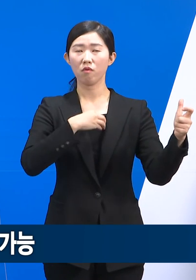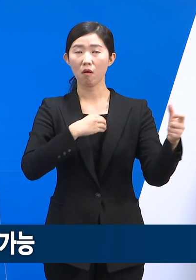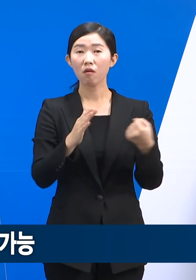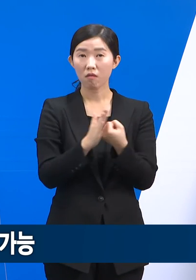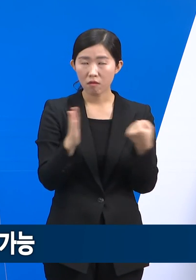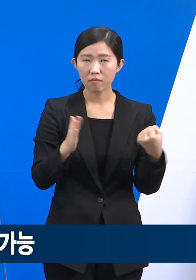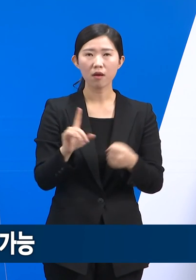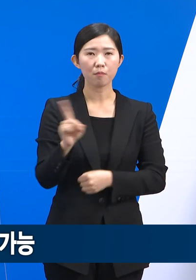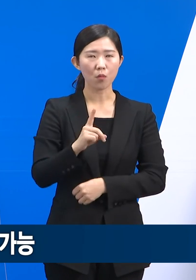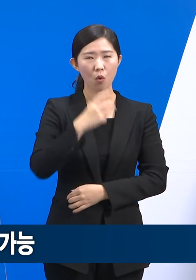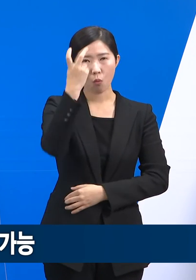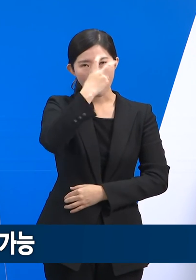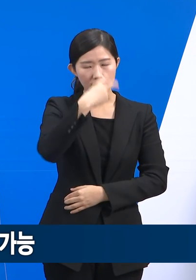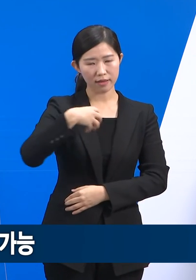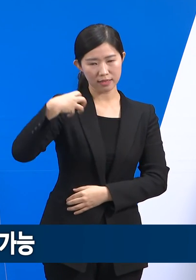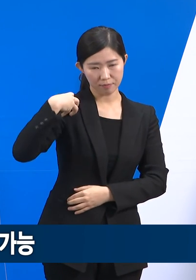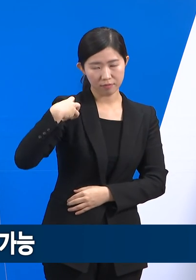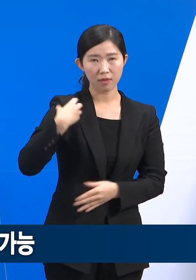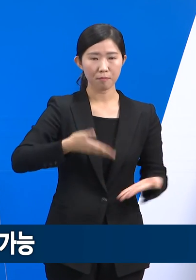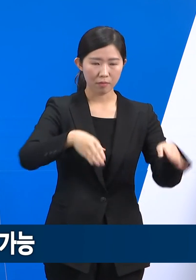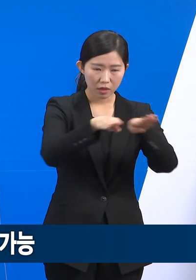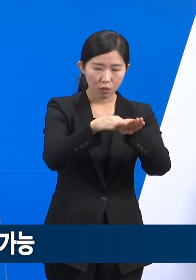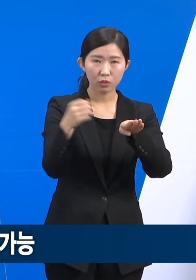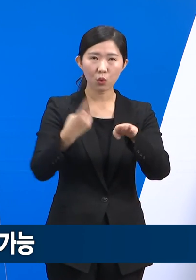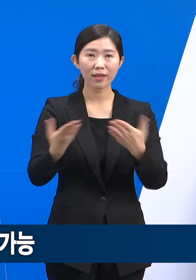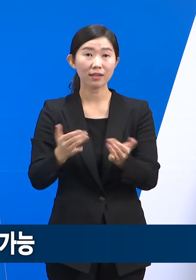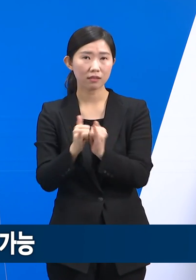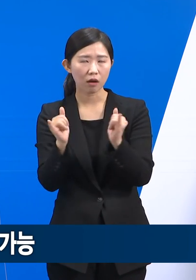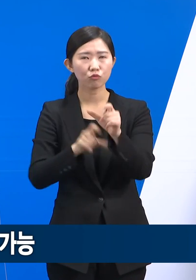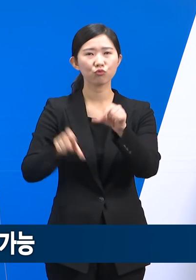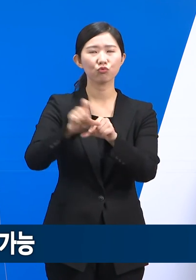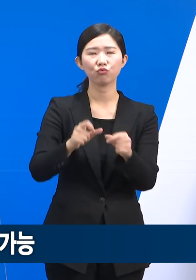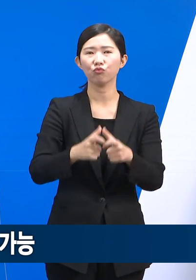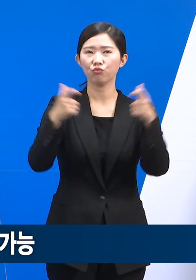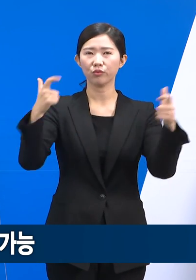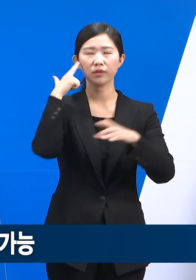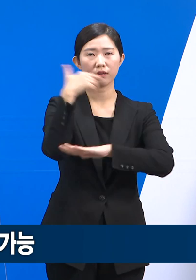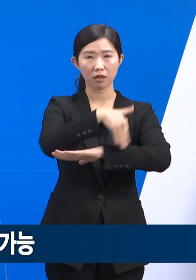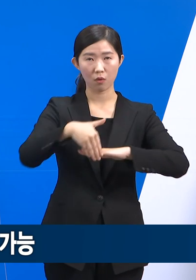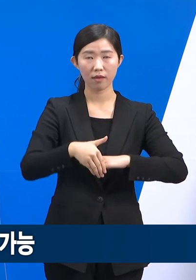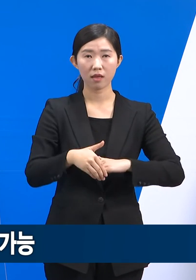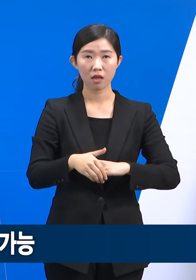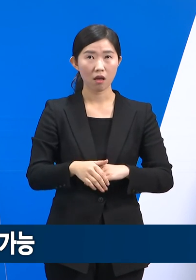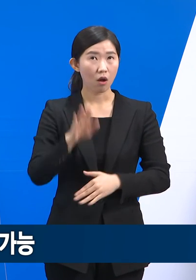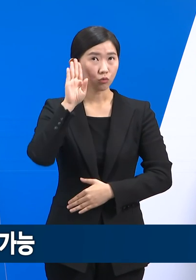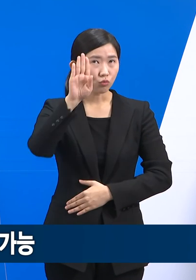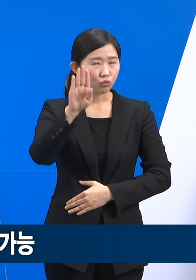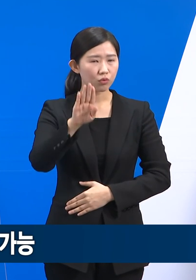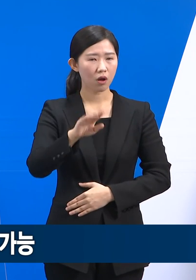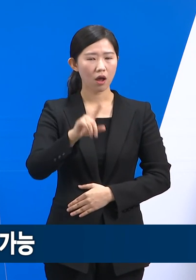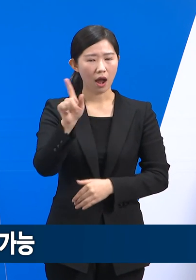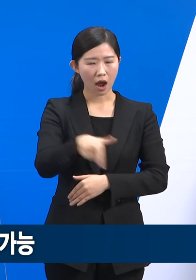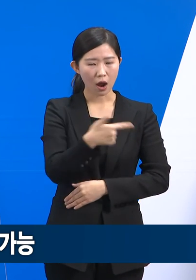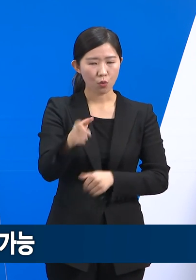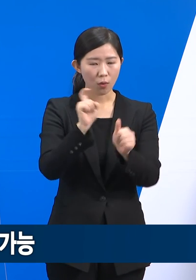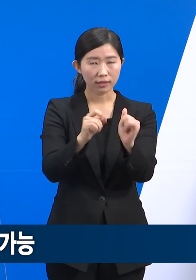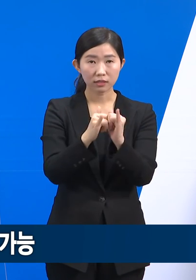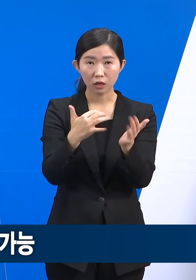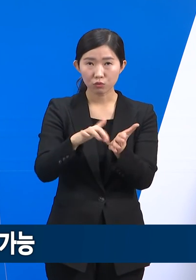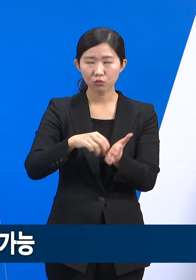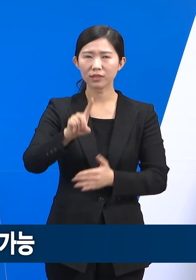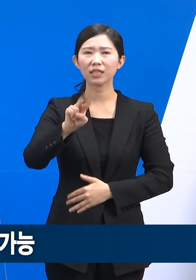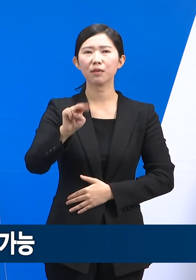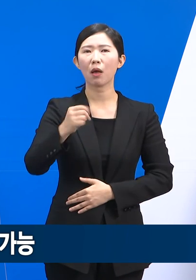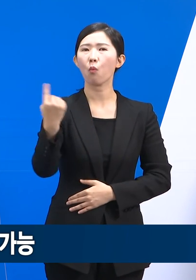관리 가능 인원을 확충할 예정입니다. 전국 1 신규 확진자 2만 명까지 발생을 대응할 수 있도록 만반의